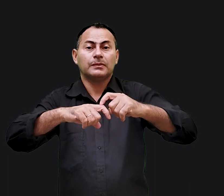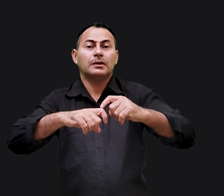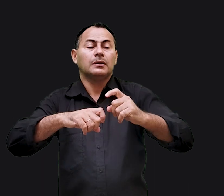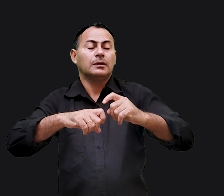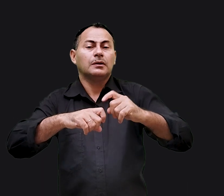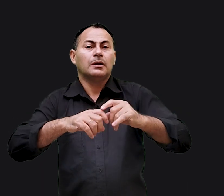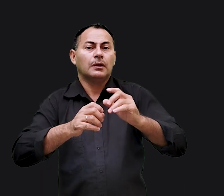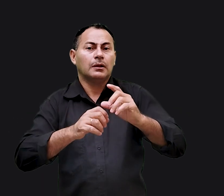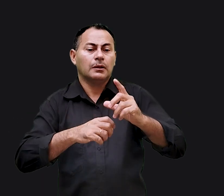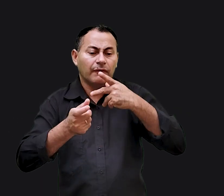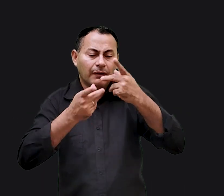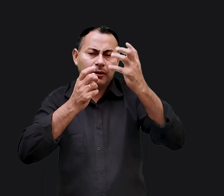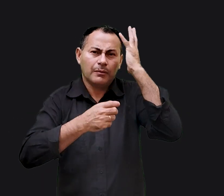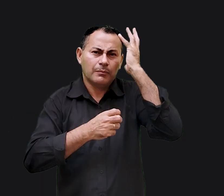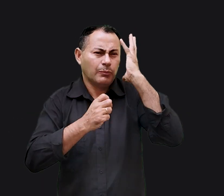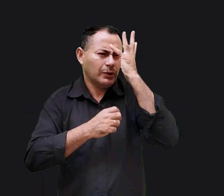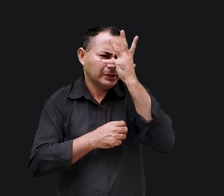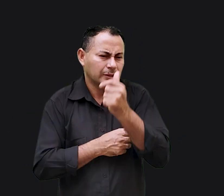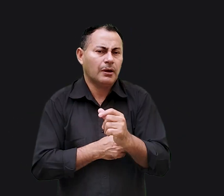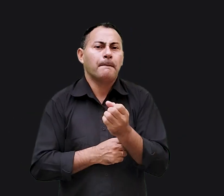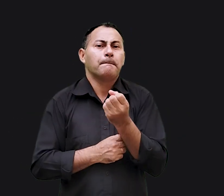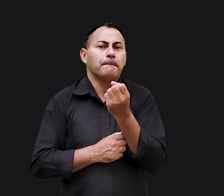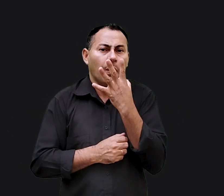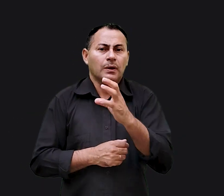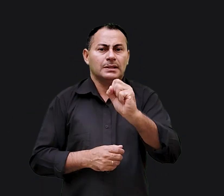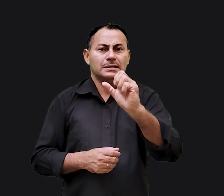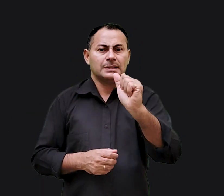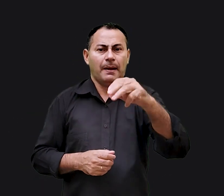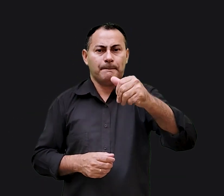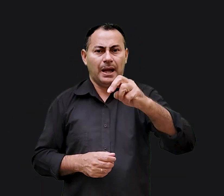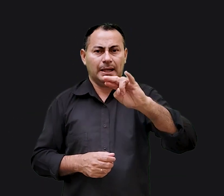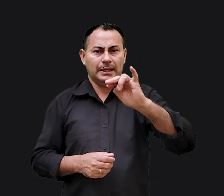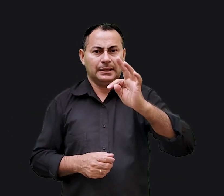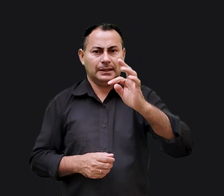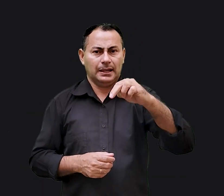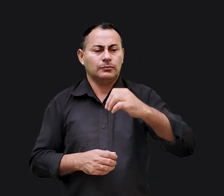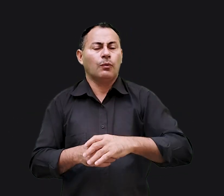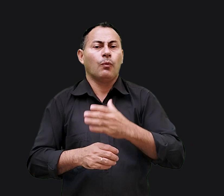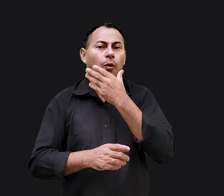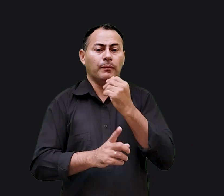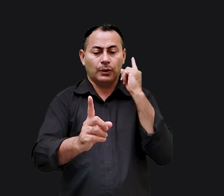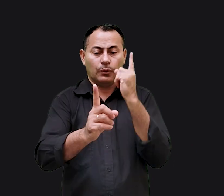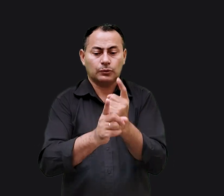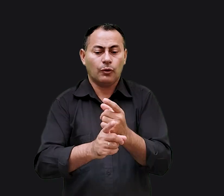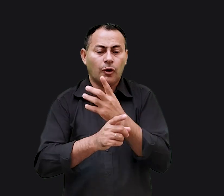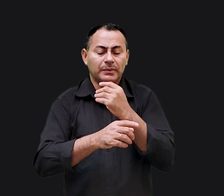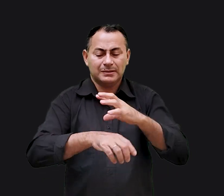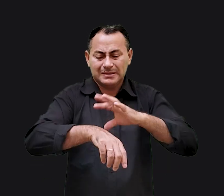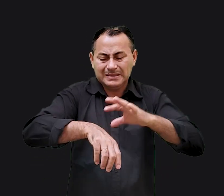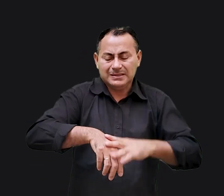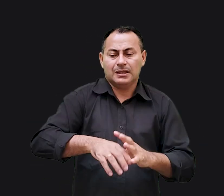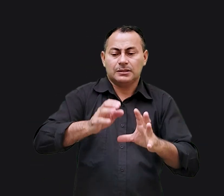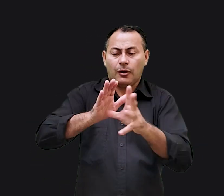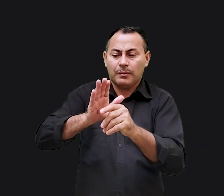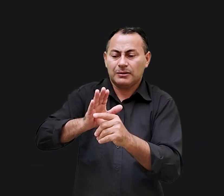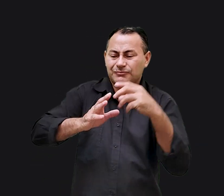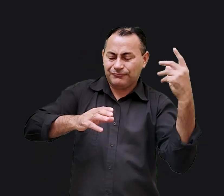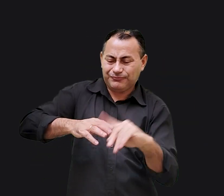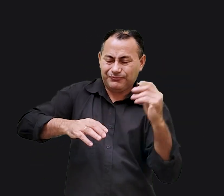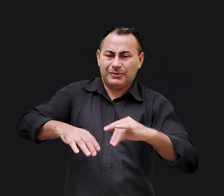Foi por isso que apenas Lucas contou a bela parábola do bom samaritano. O homem que encontrou um ferido que tinha sido assaltado e espancado,